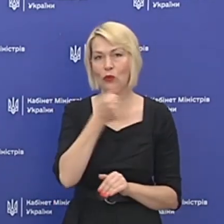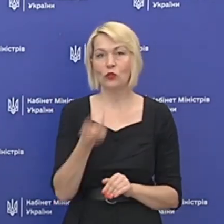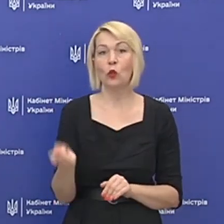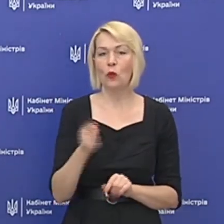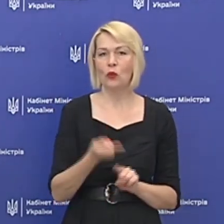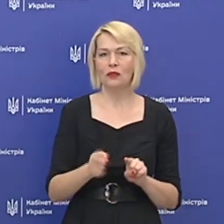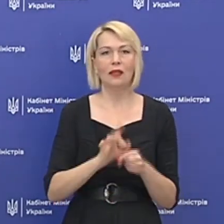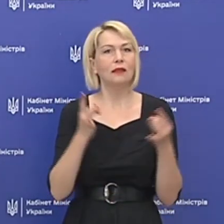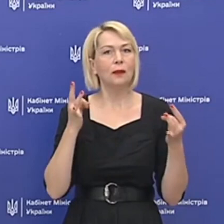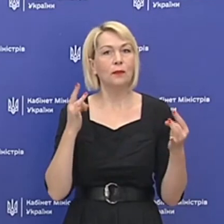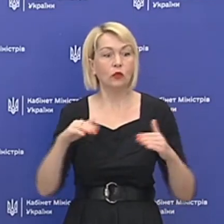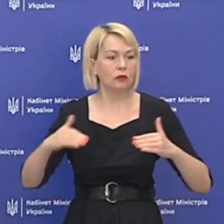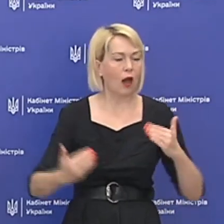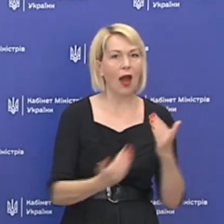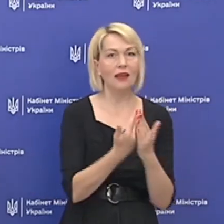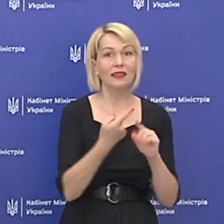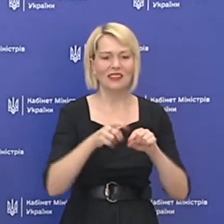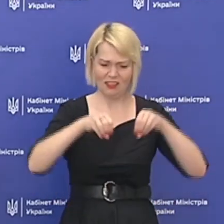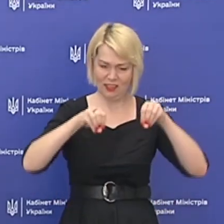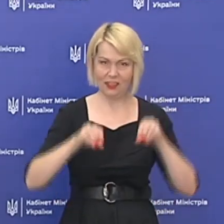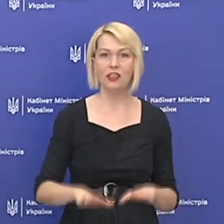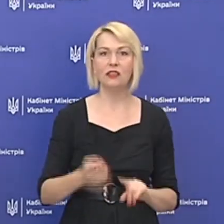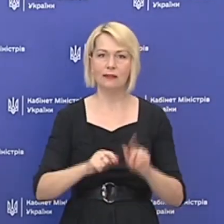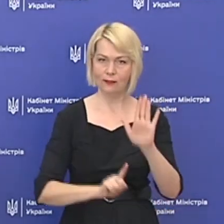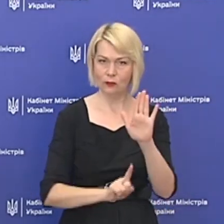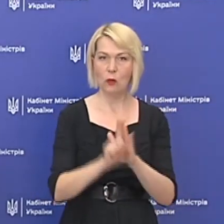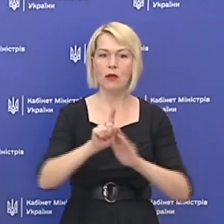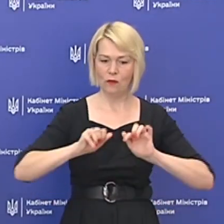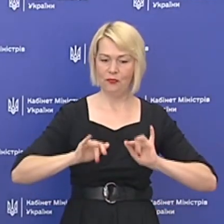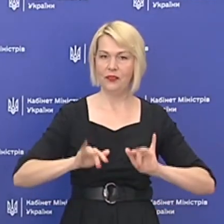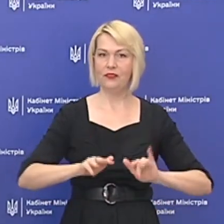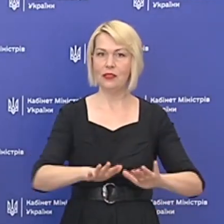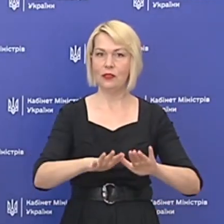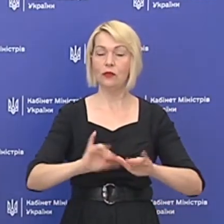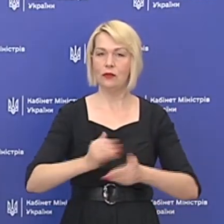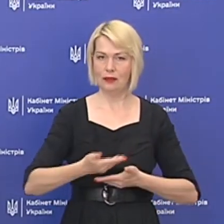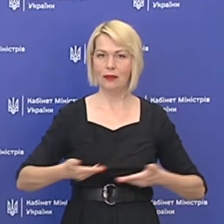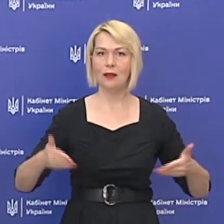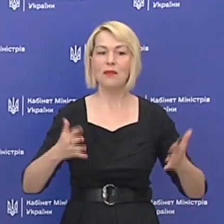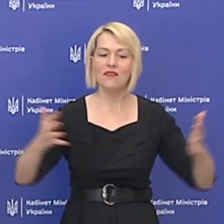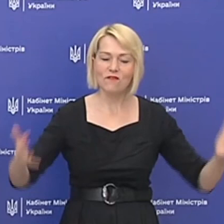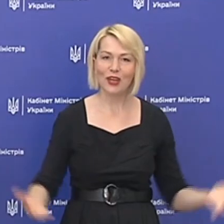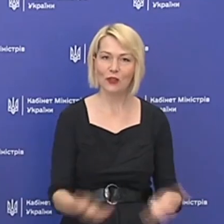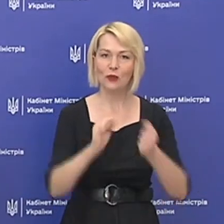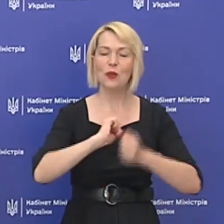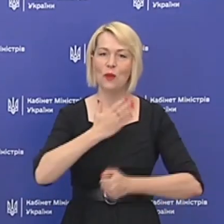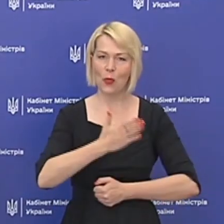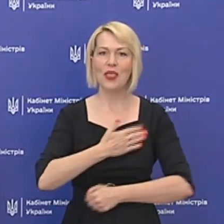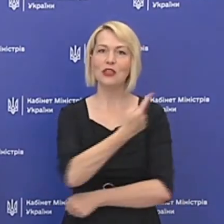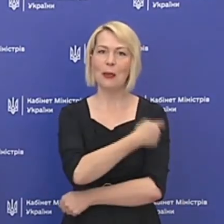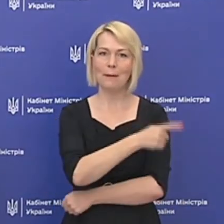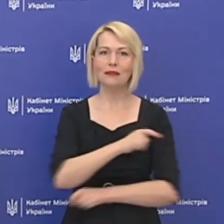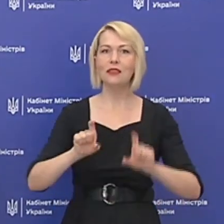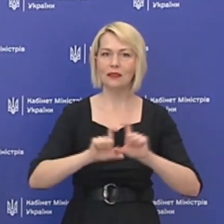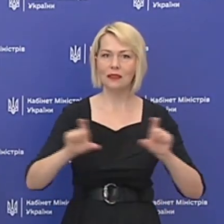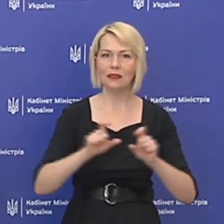це не просто анонсовано, це вже рішення, яке вступило в дію і ми врятуємо наші медичні заклади,